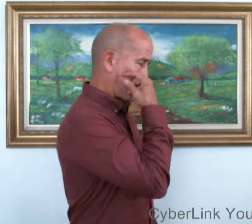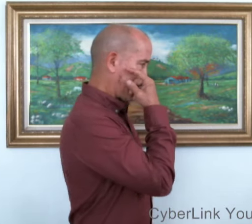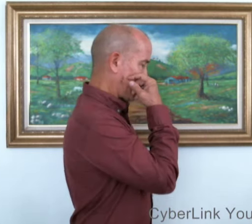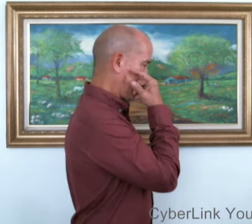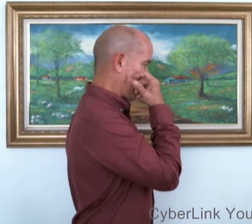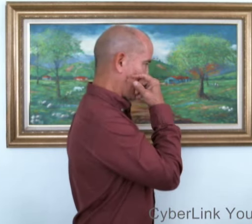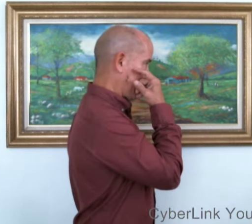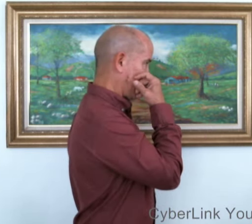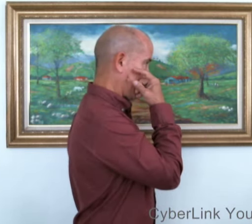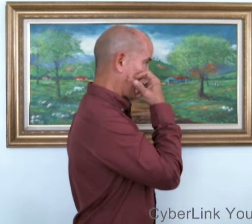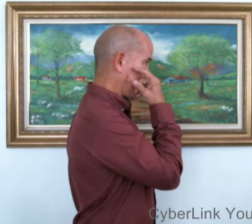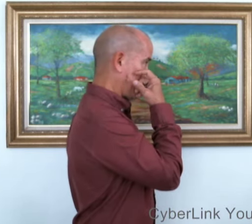Recientemente.